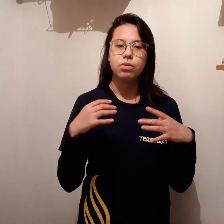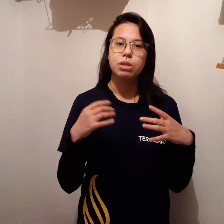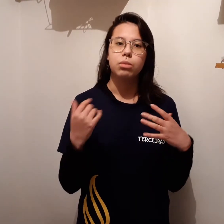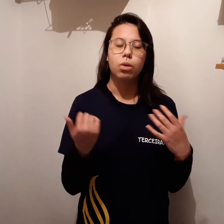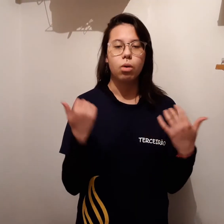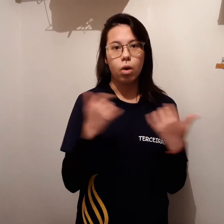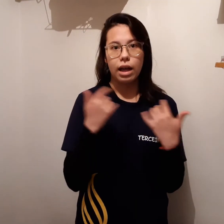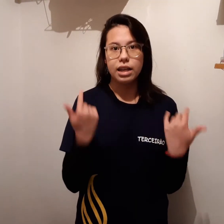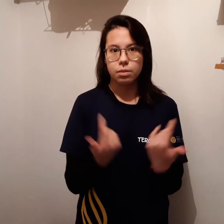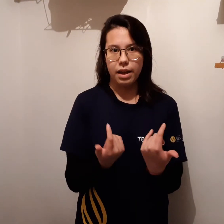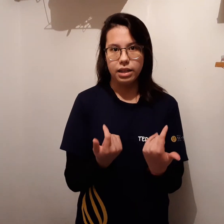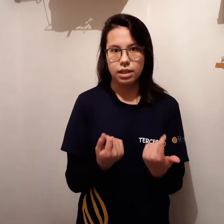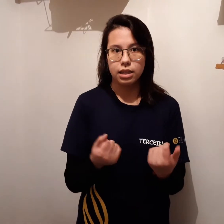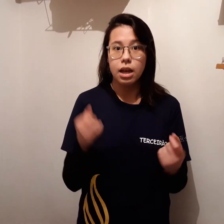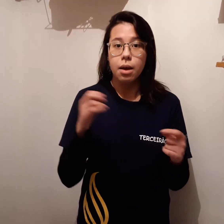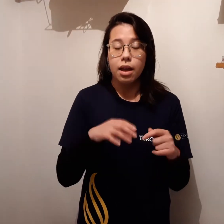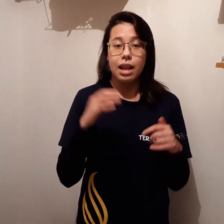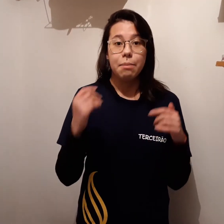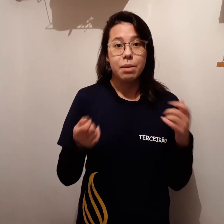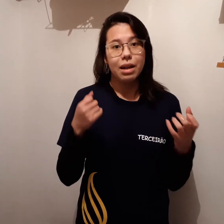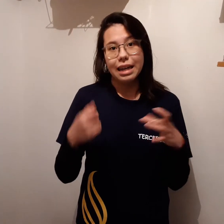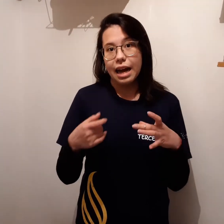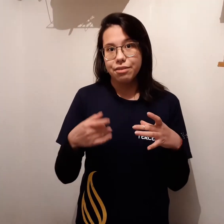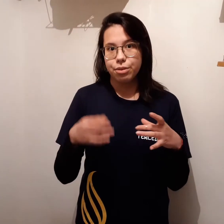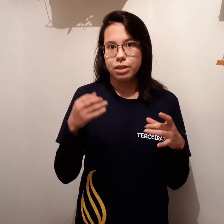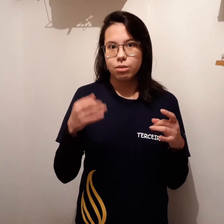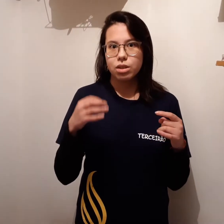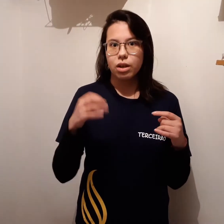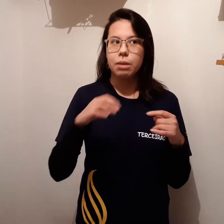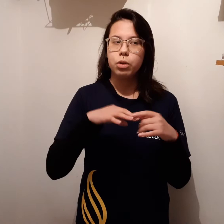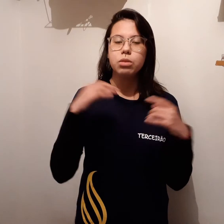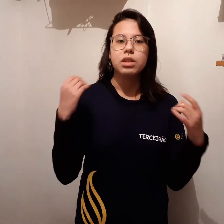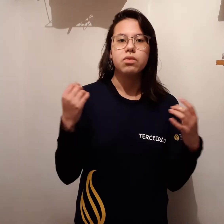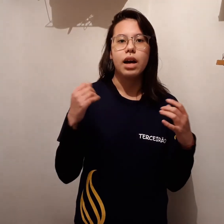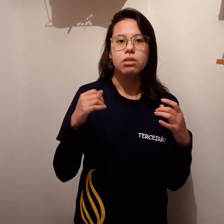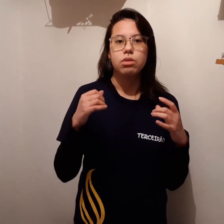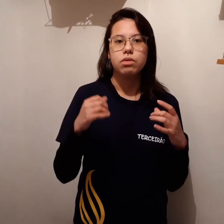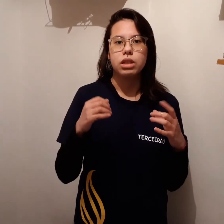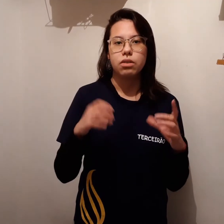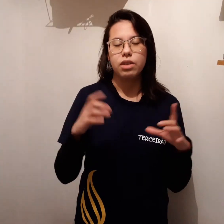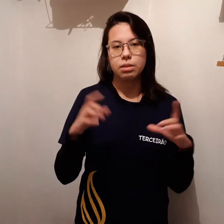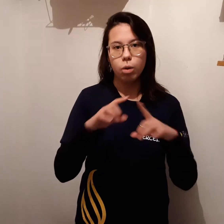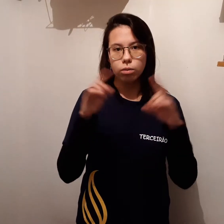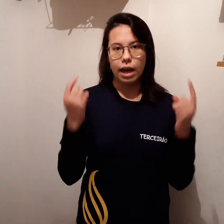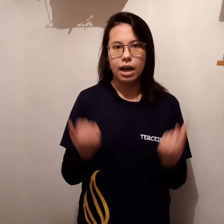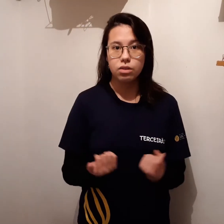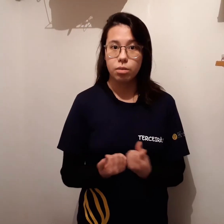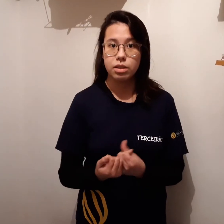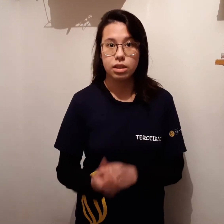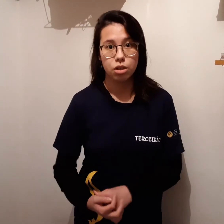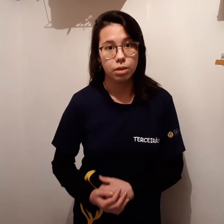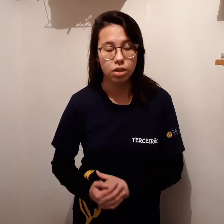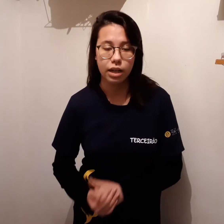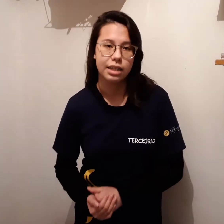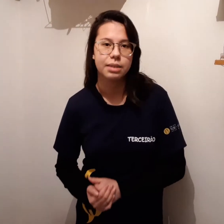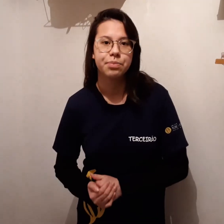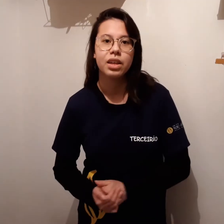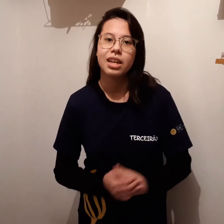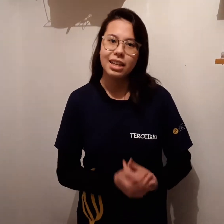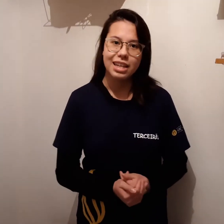você colar as peças, ele é bem maleável, então se torna muito mais fácil de você montar as formas tridimensionais. E é